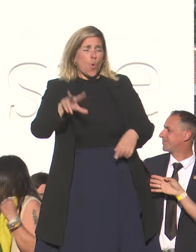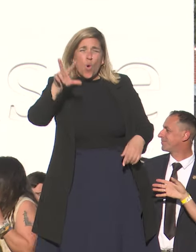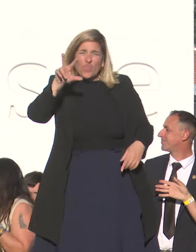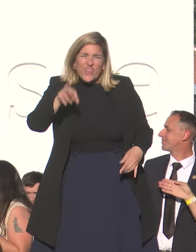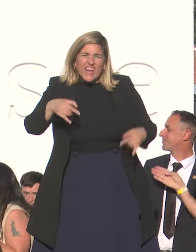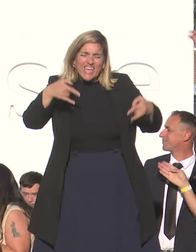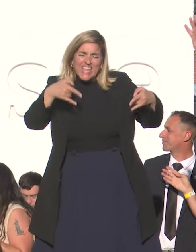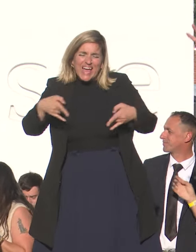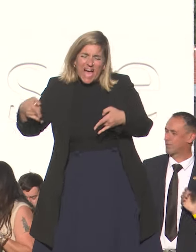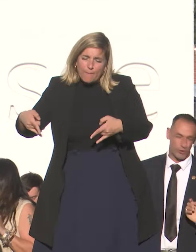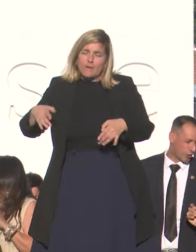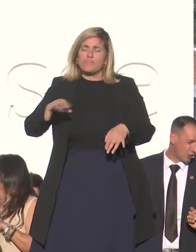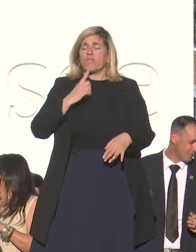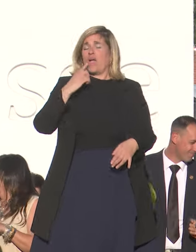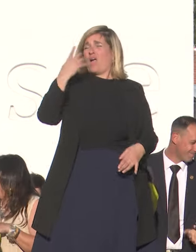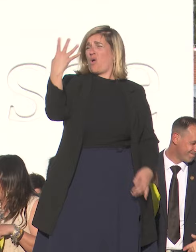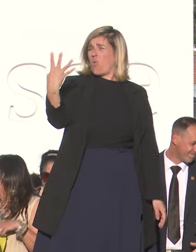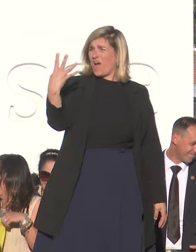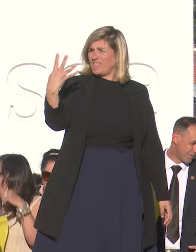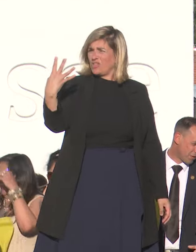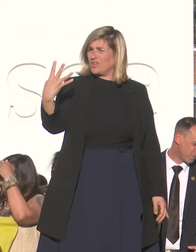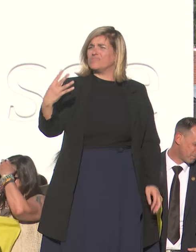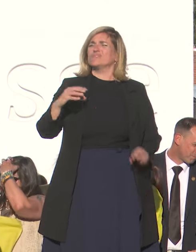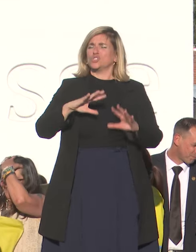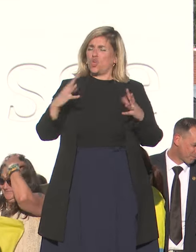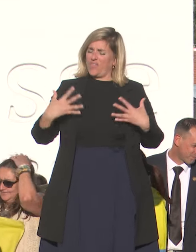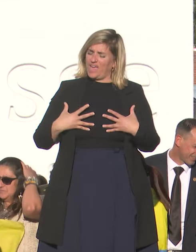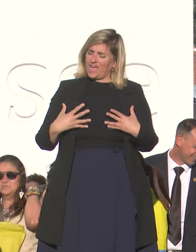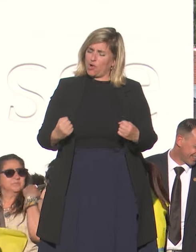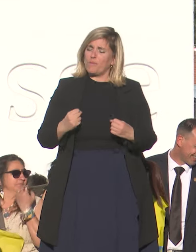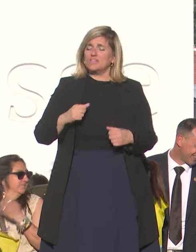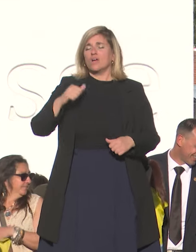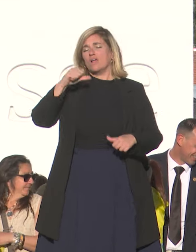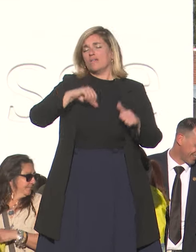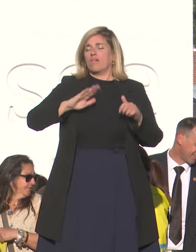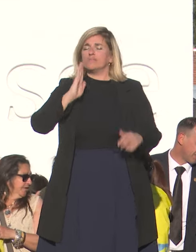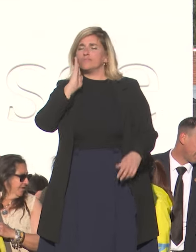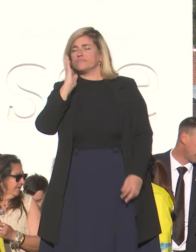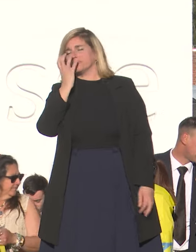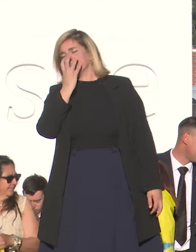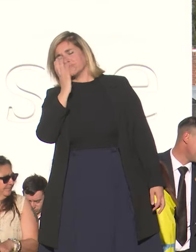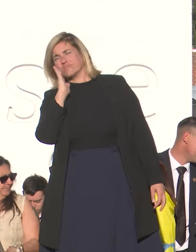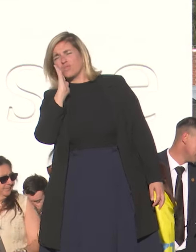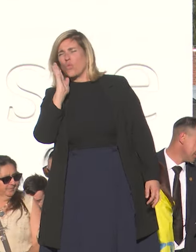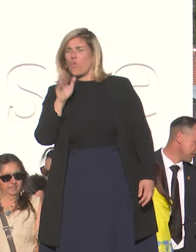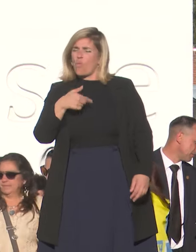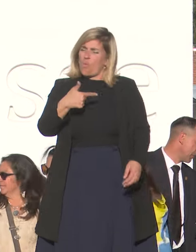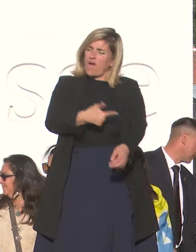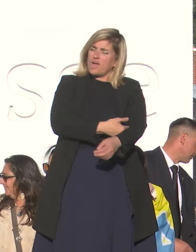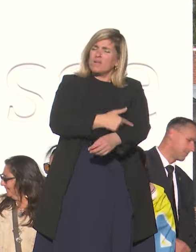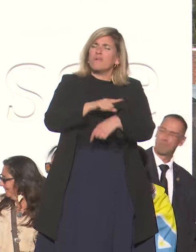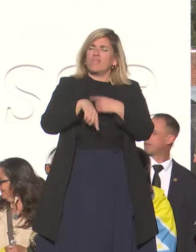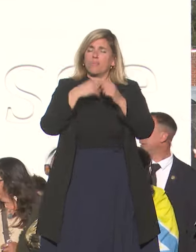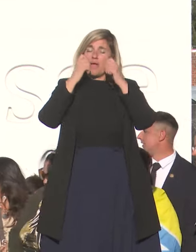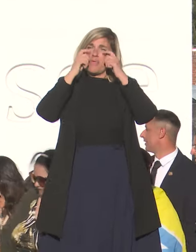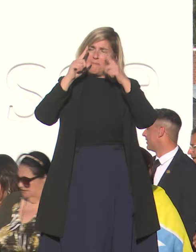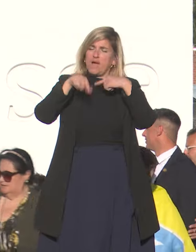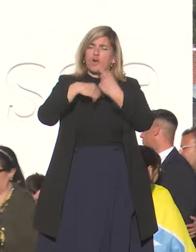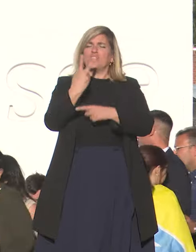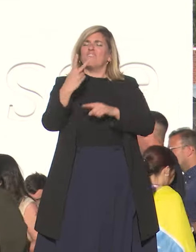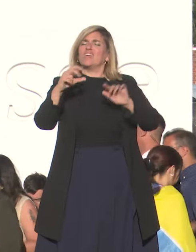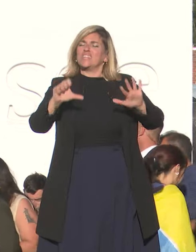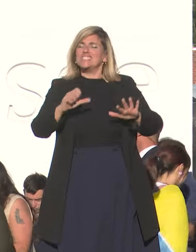son de recuperación anestésica y 26 son de internación de cuidados